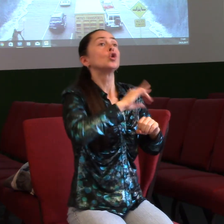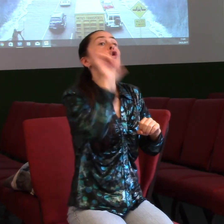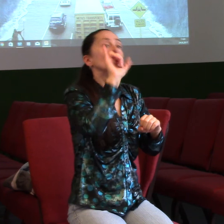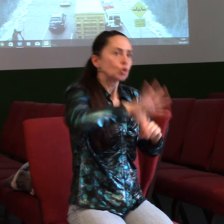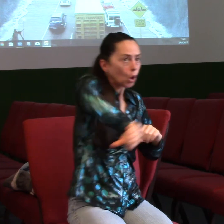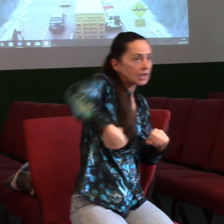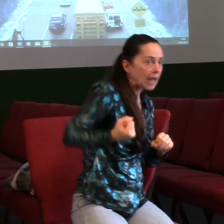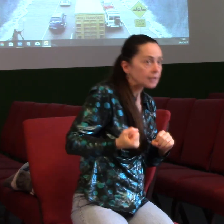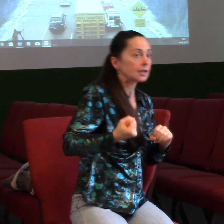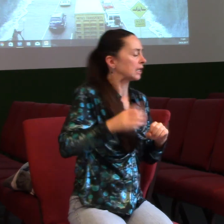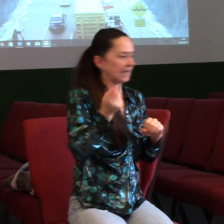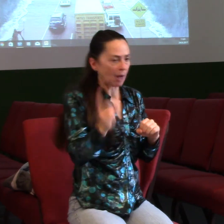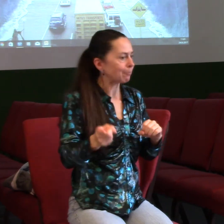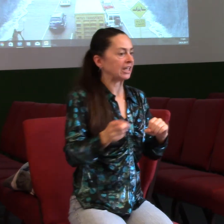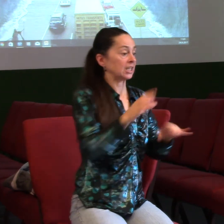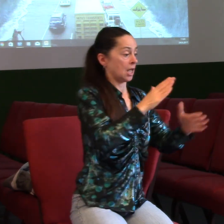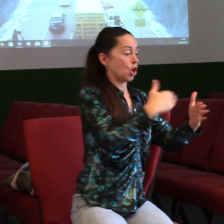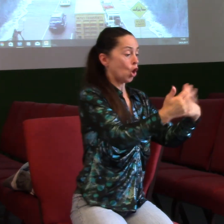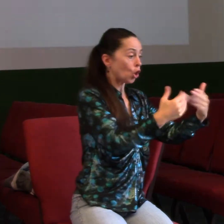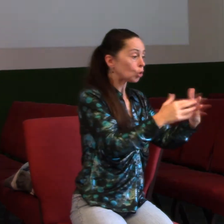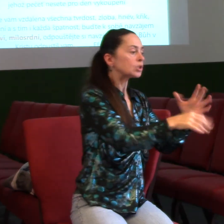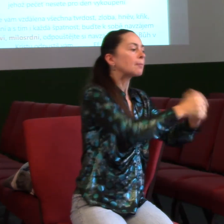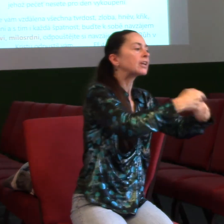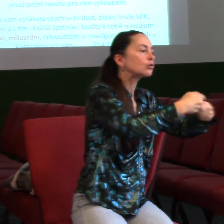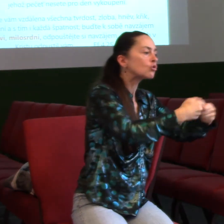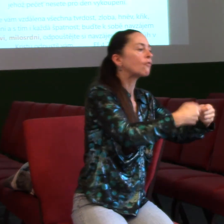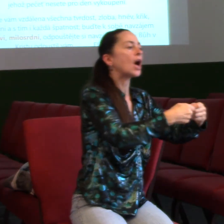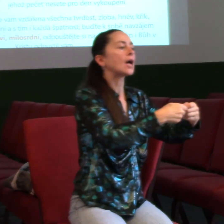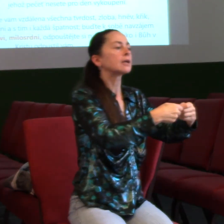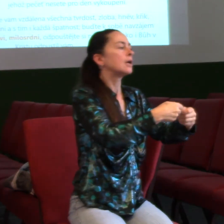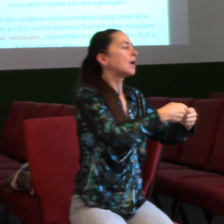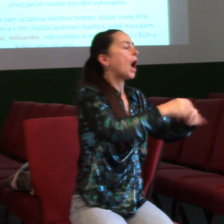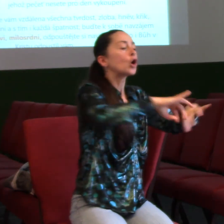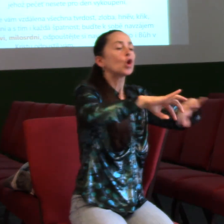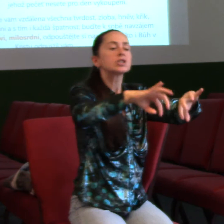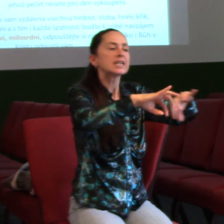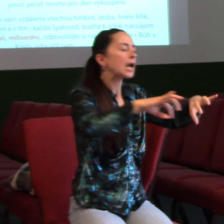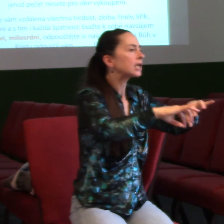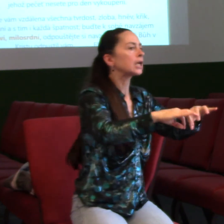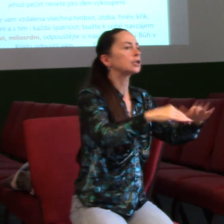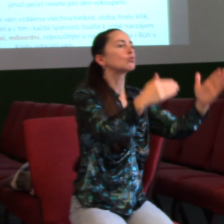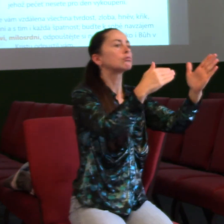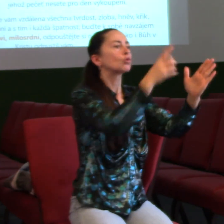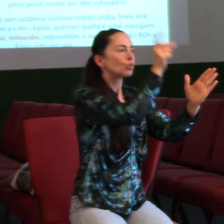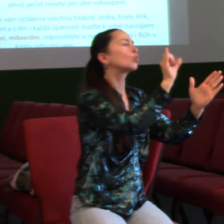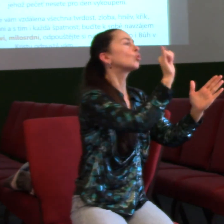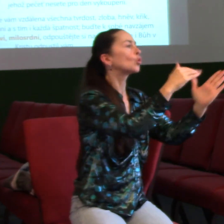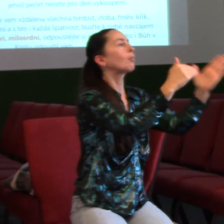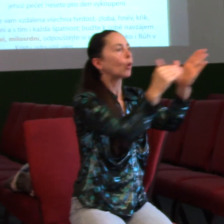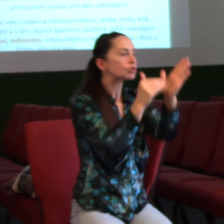práci, aby se měl o co rozdělí s potřebnými z vašich úst, ať nevýjde ani jedno špatné slovo. Ale vždy jen dobré,